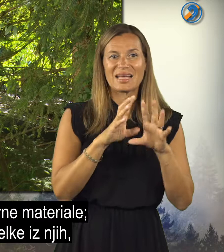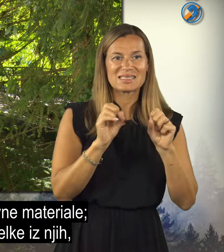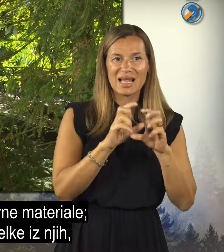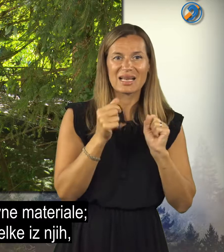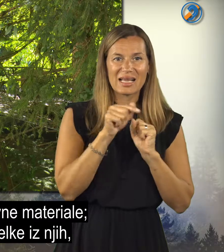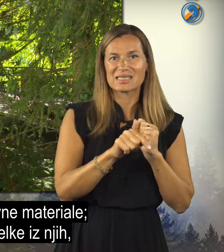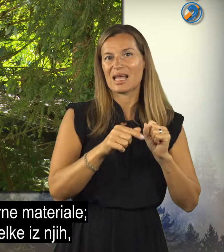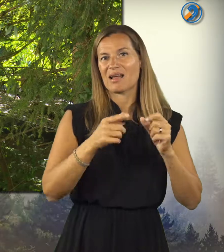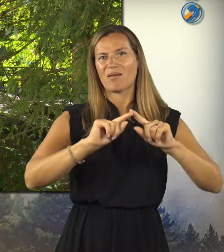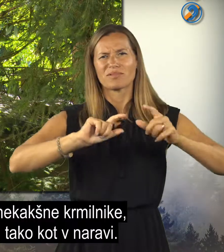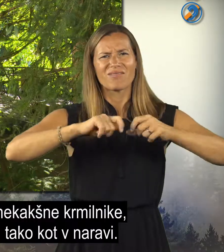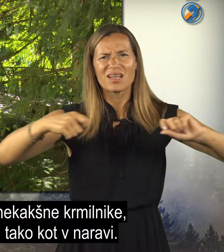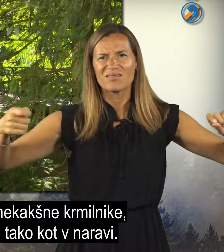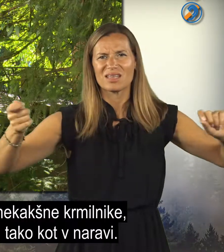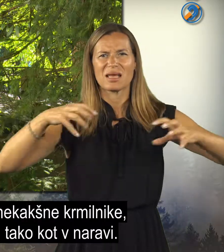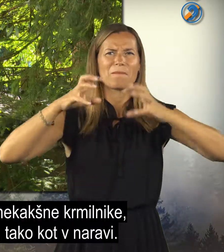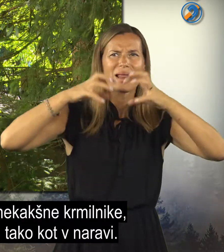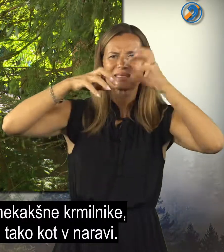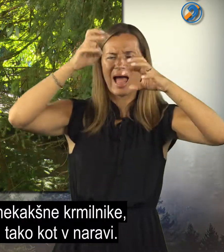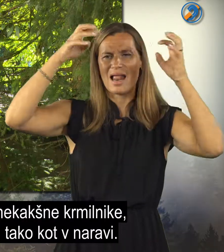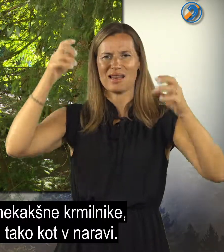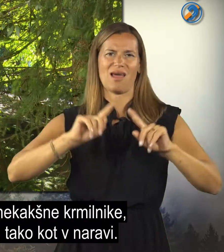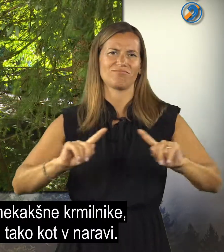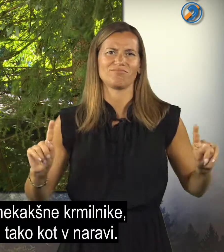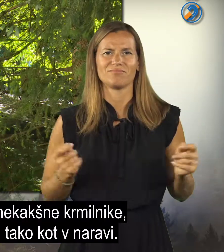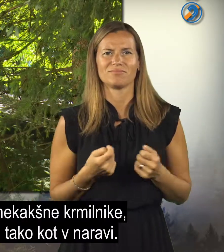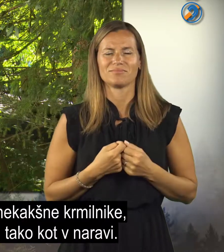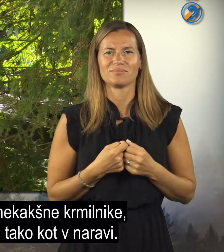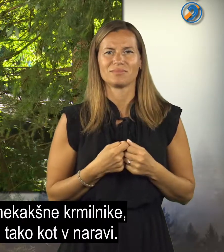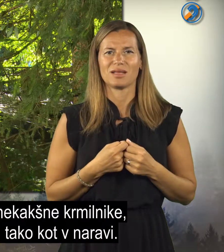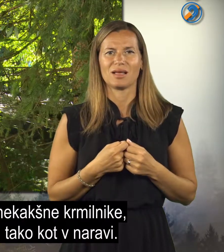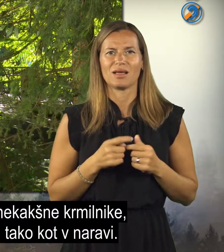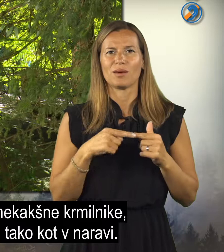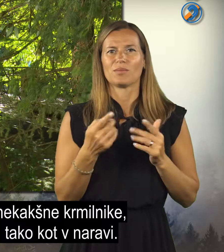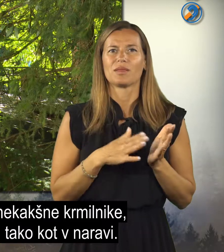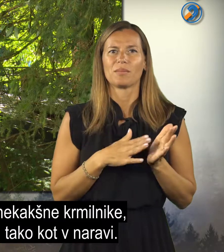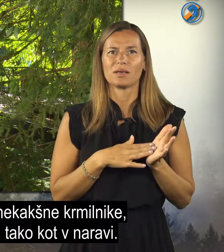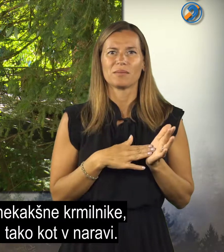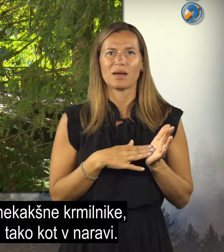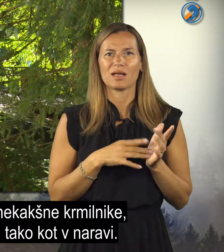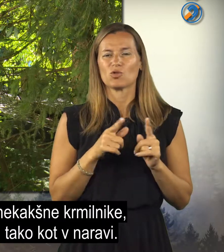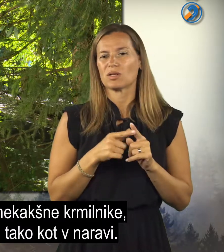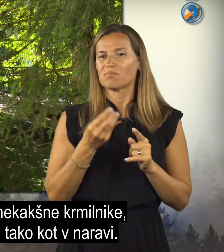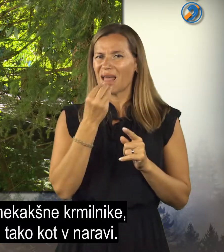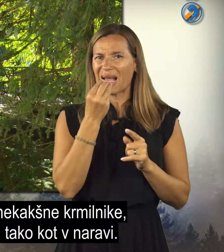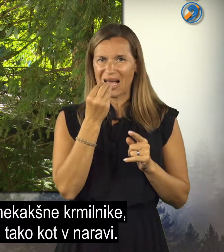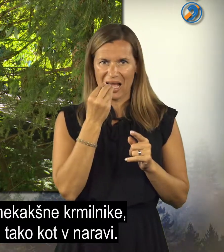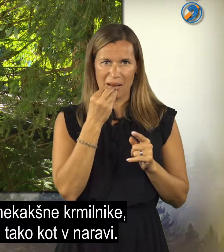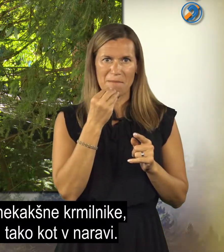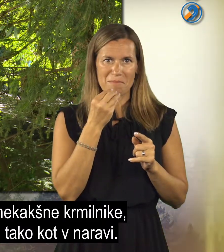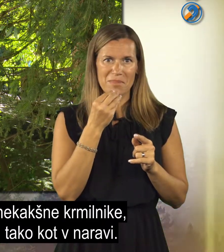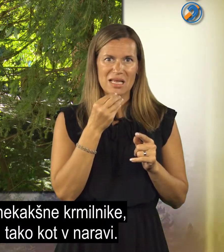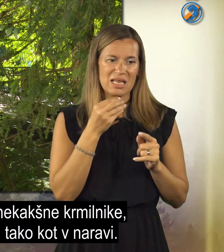kakšne izdelke iz tega, vrvi, plezala različna. Potem recimo nekašne